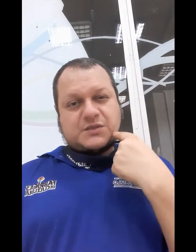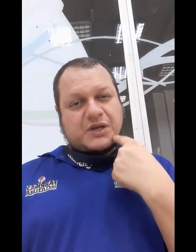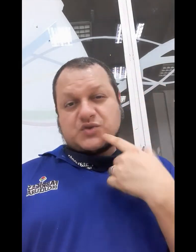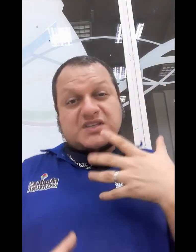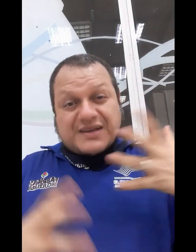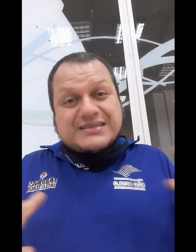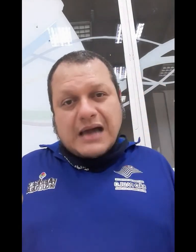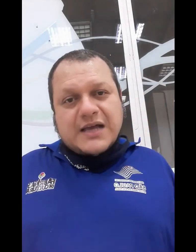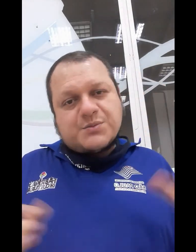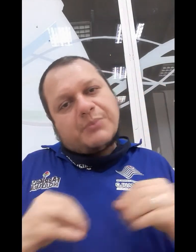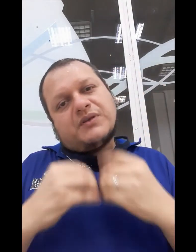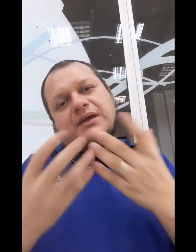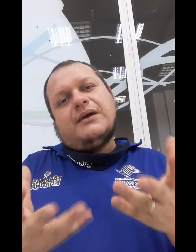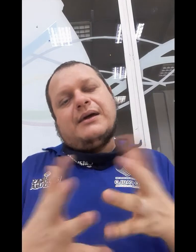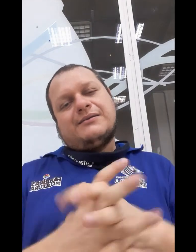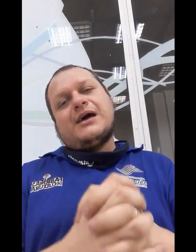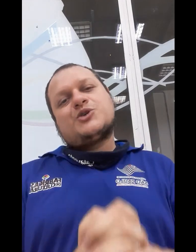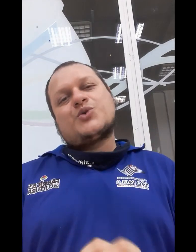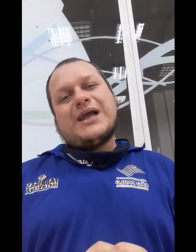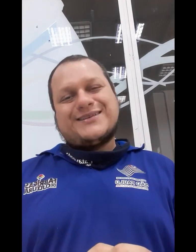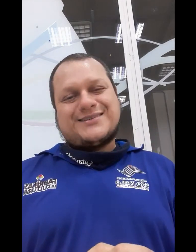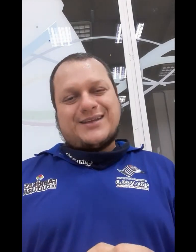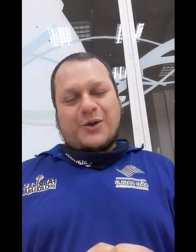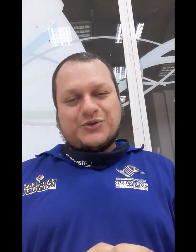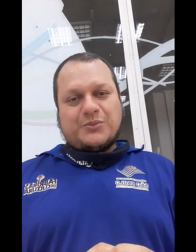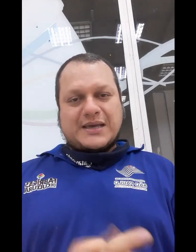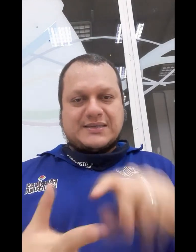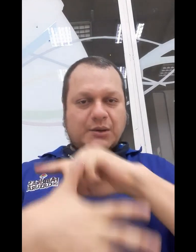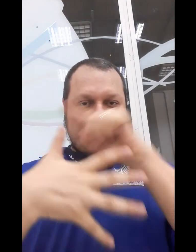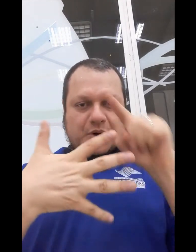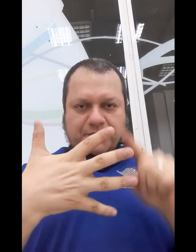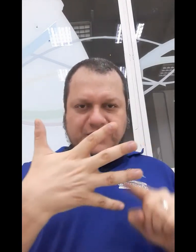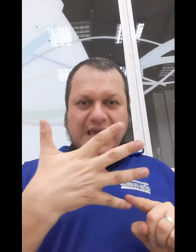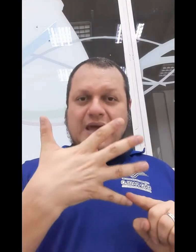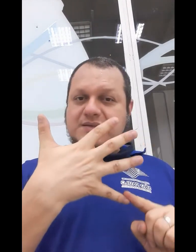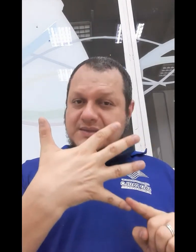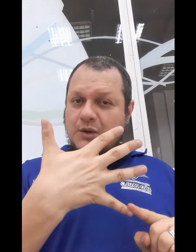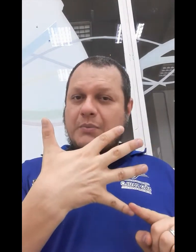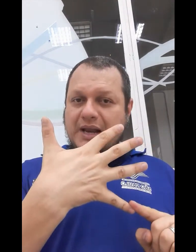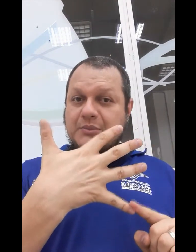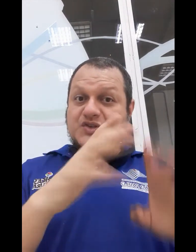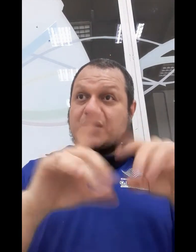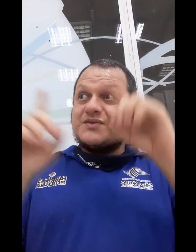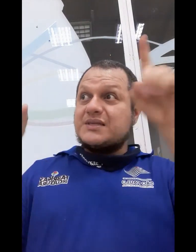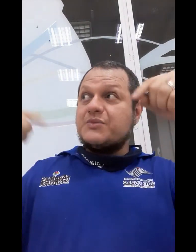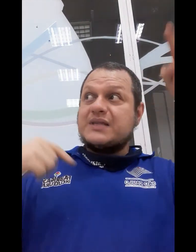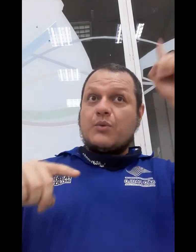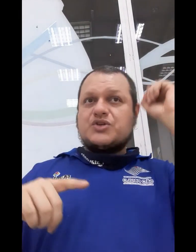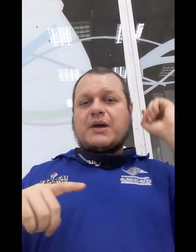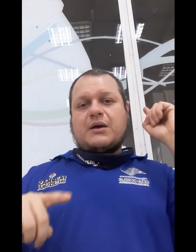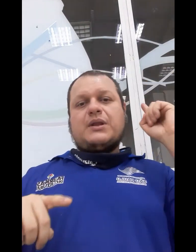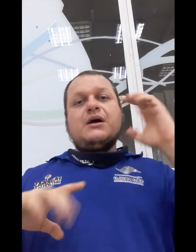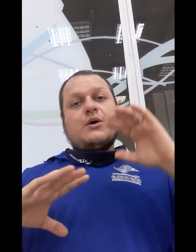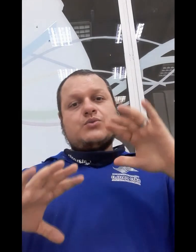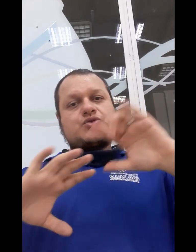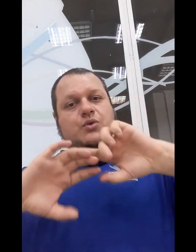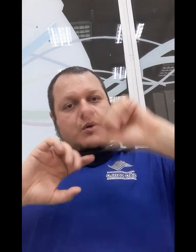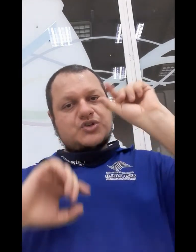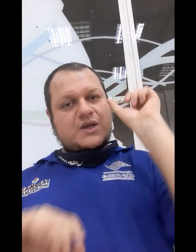expressões faciais para poder articular esse sinal e tudo mais. Então, lembrou? Esses cinco parâmetros. Nós fizemos na última aula um jogo onde nós